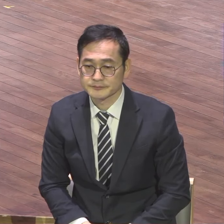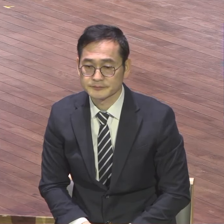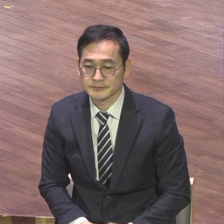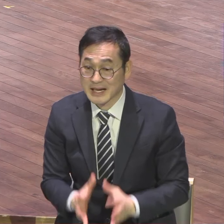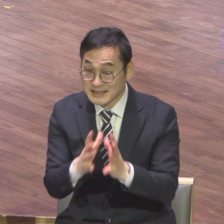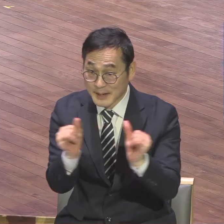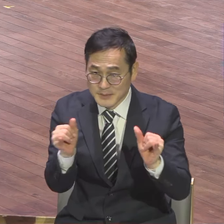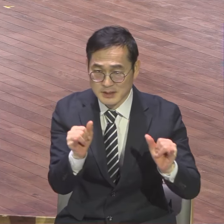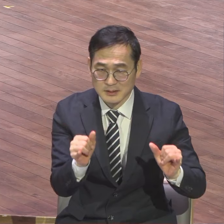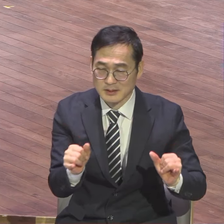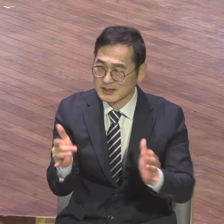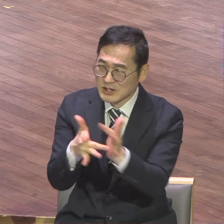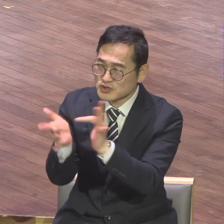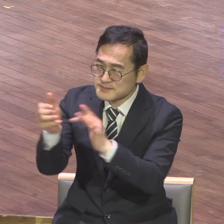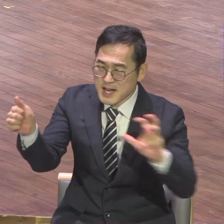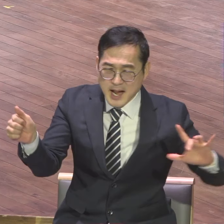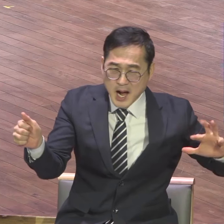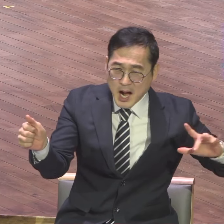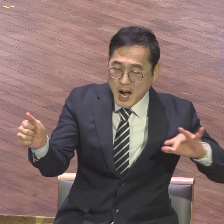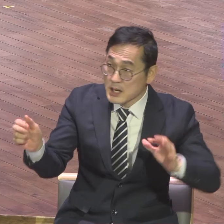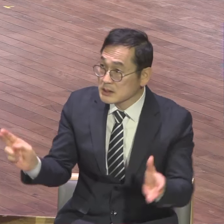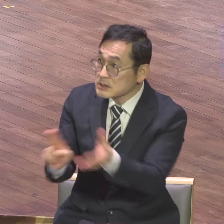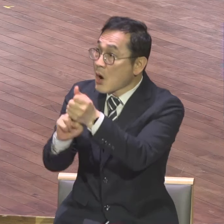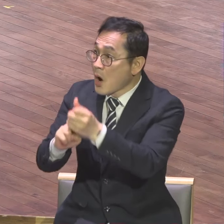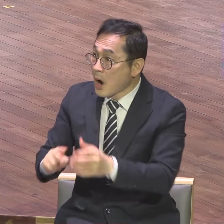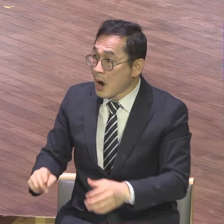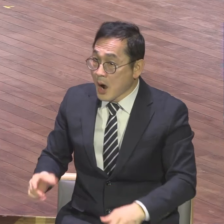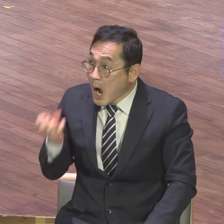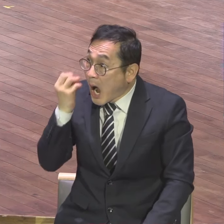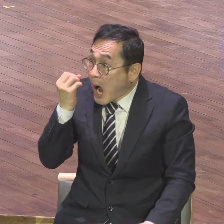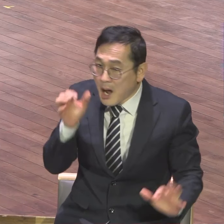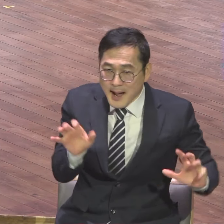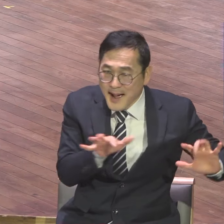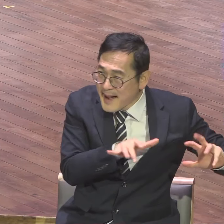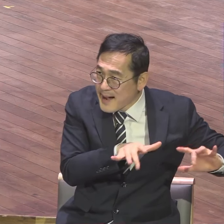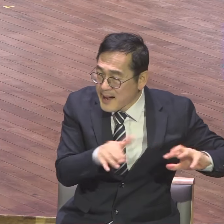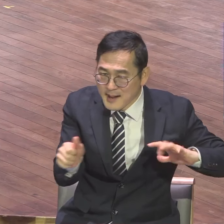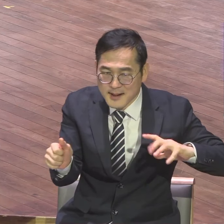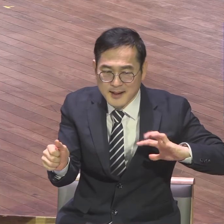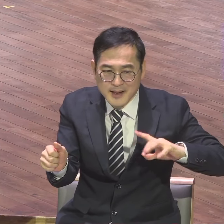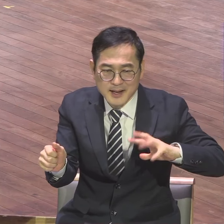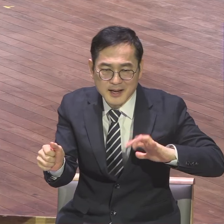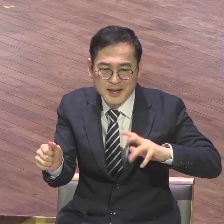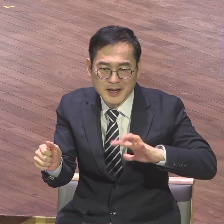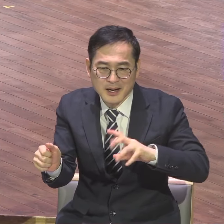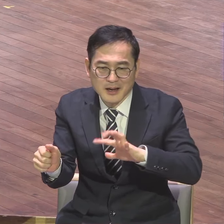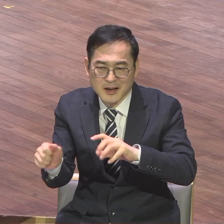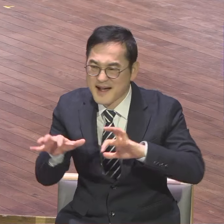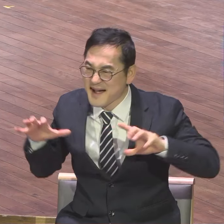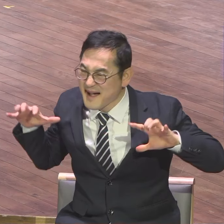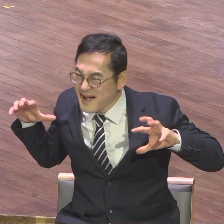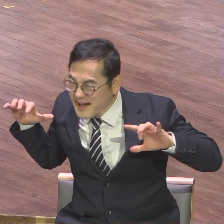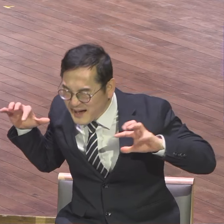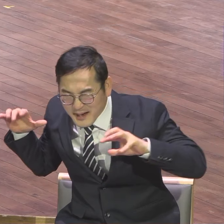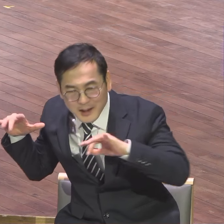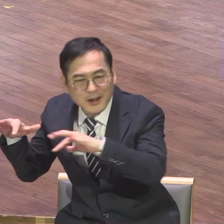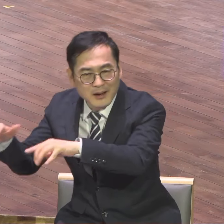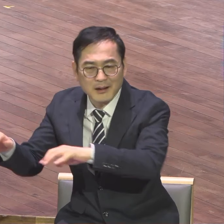예수님이 가는 곳마다 인산인회입니다 사람들이 몰려와가지고 엄청나게 예수님 그걸